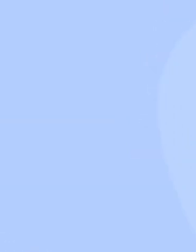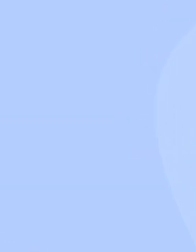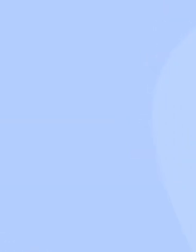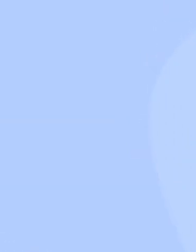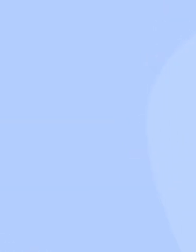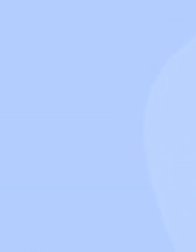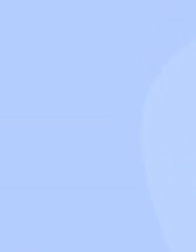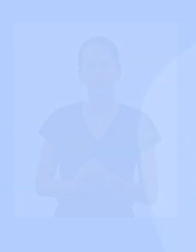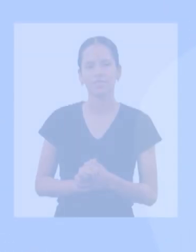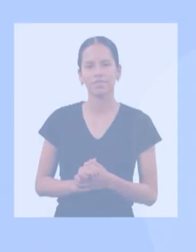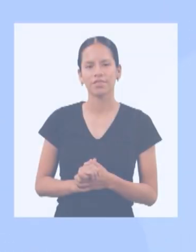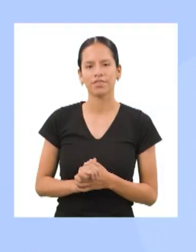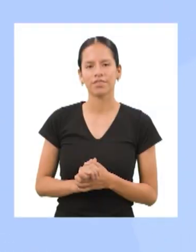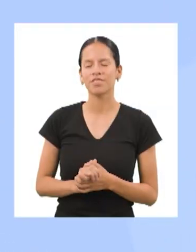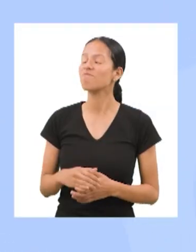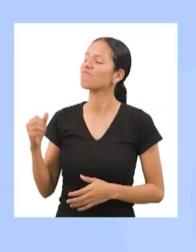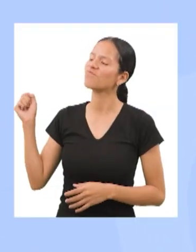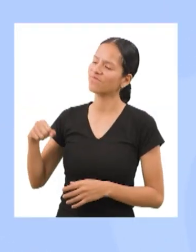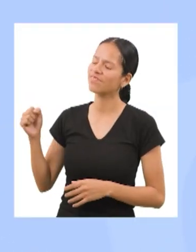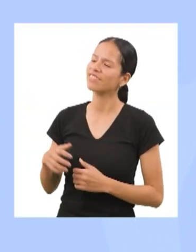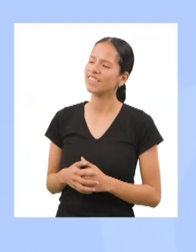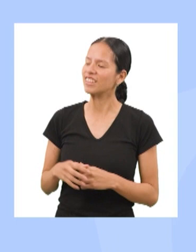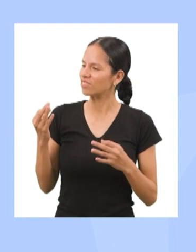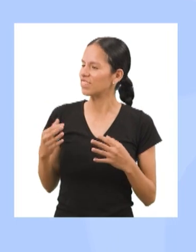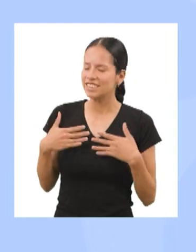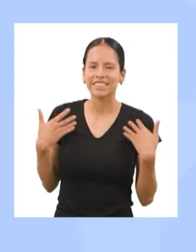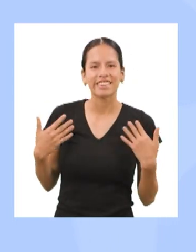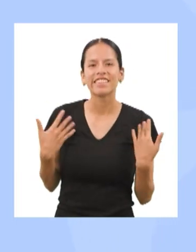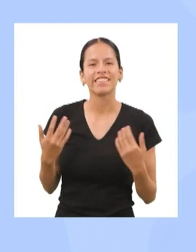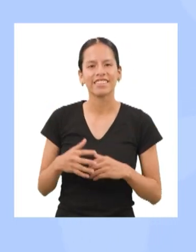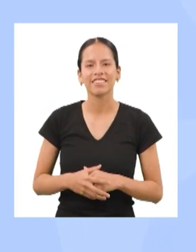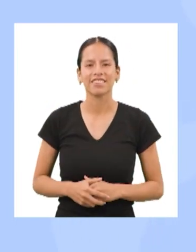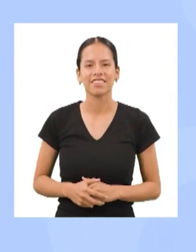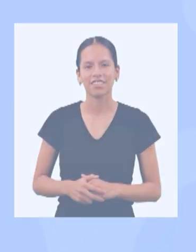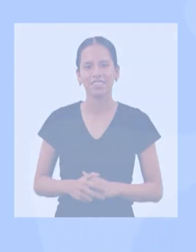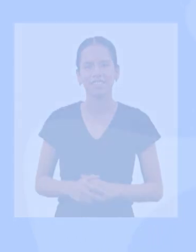sin ningún problema Sí Y eso me alegra mucho Muy bien